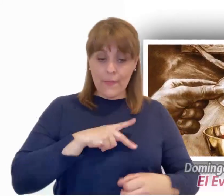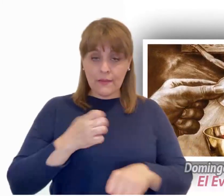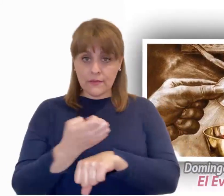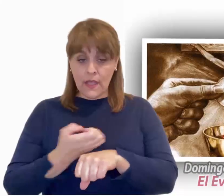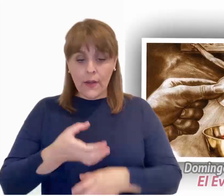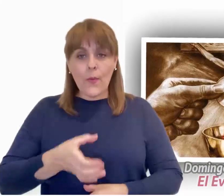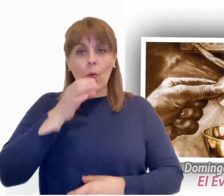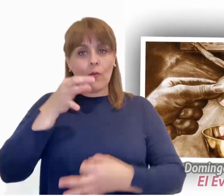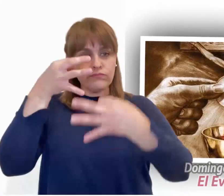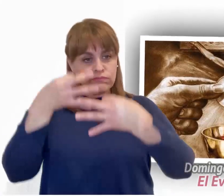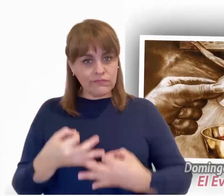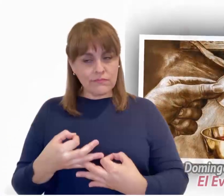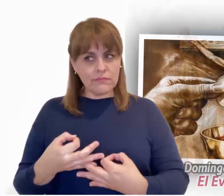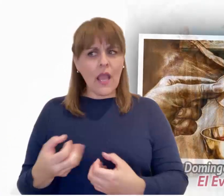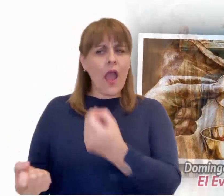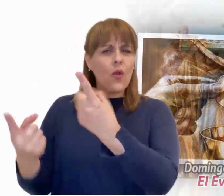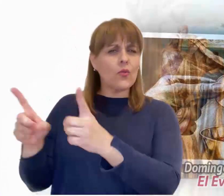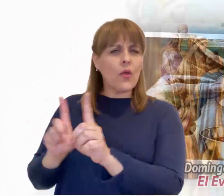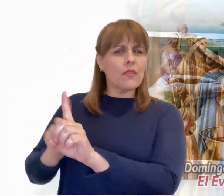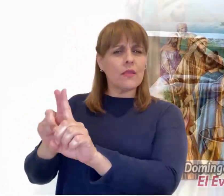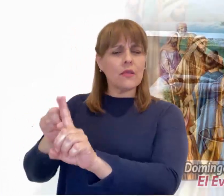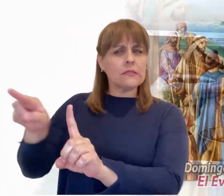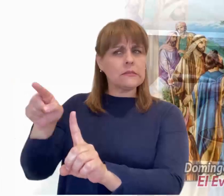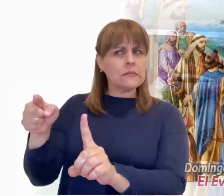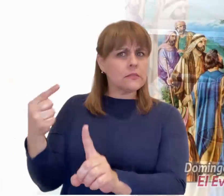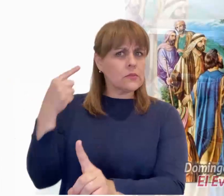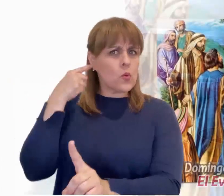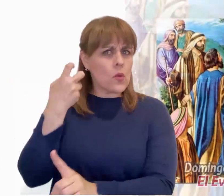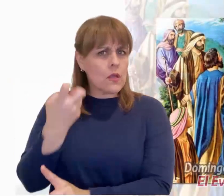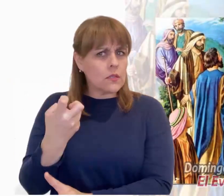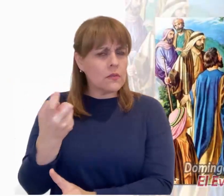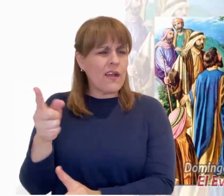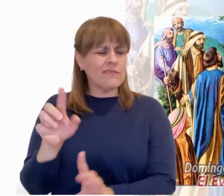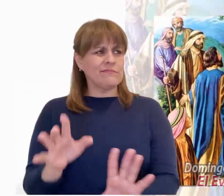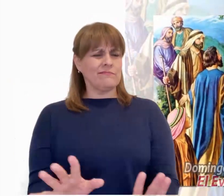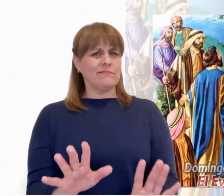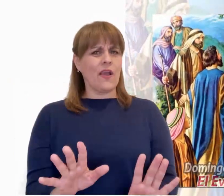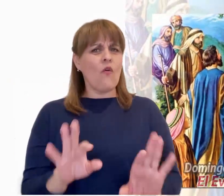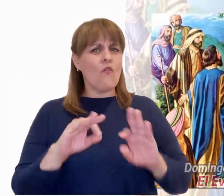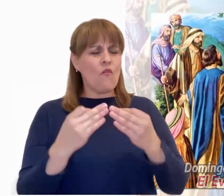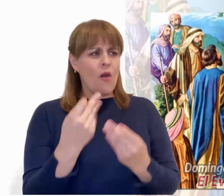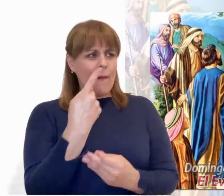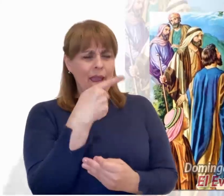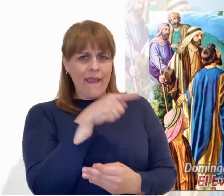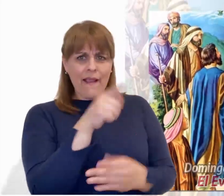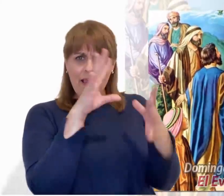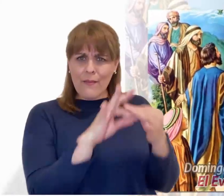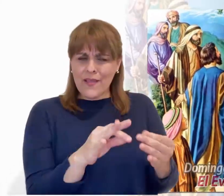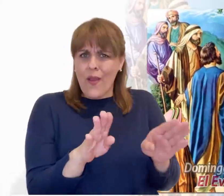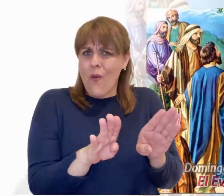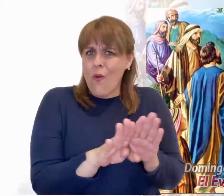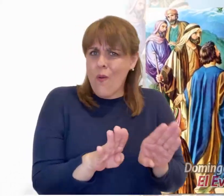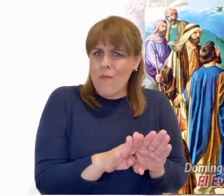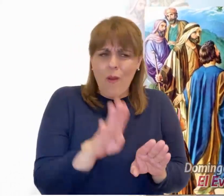sangre es verdadera bebida. Al oír sus palabras, muchos discípulos de Jesús dijeron, este modo de hablar es